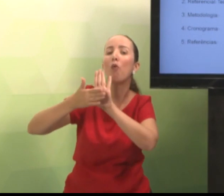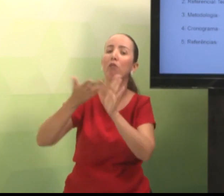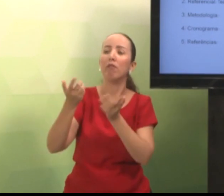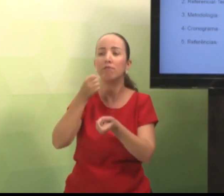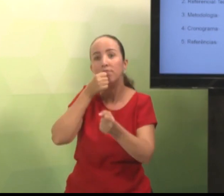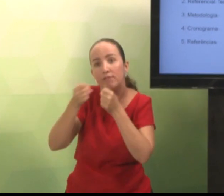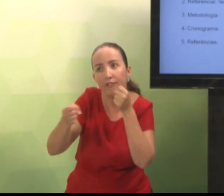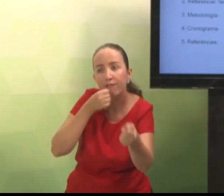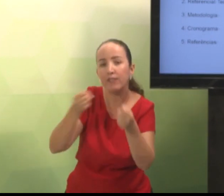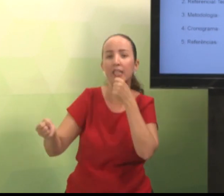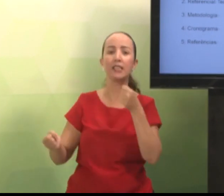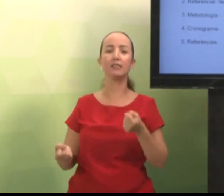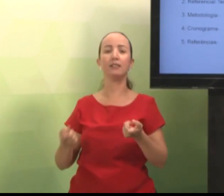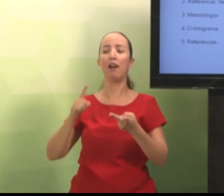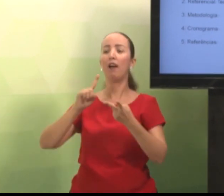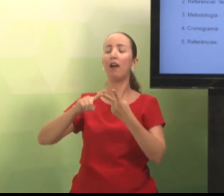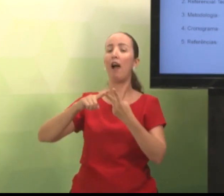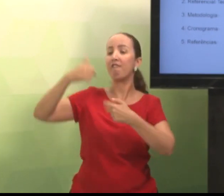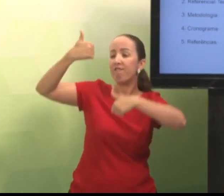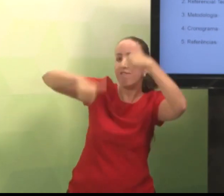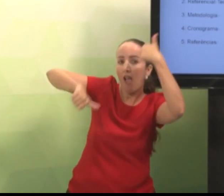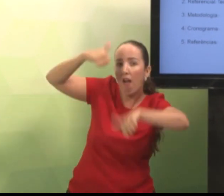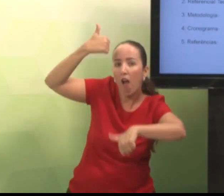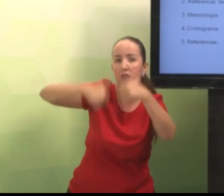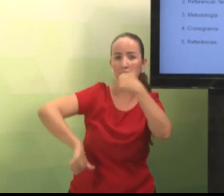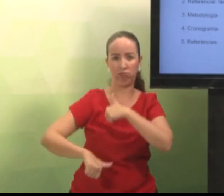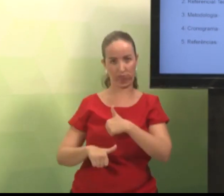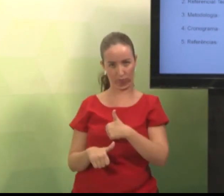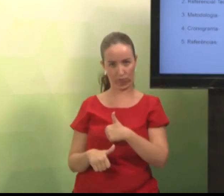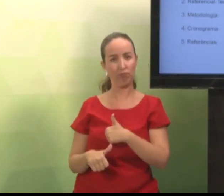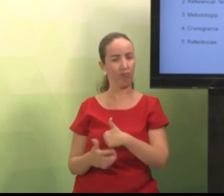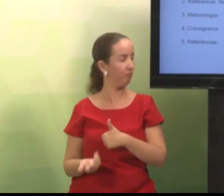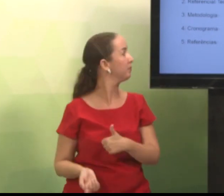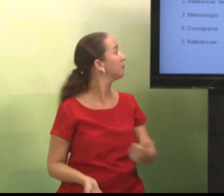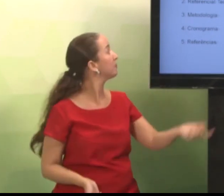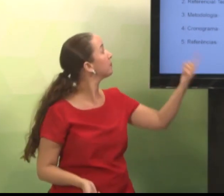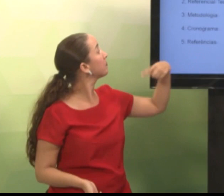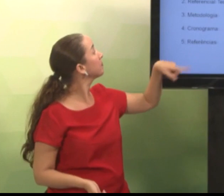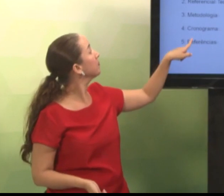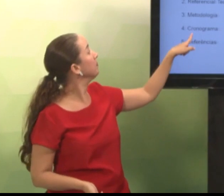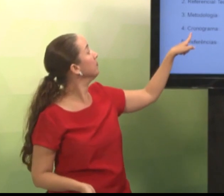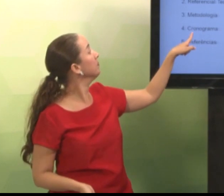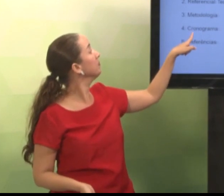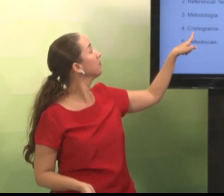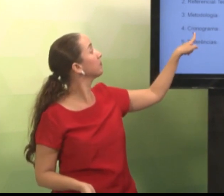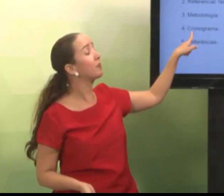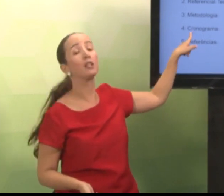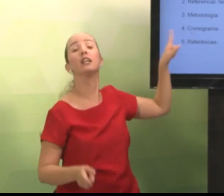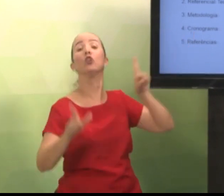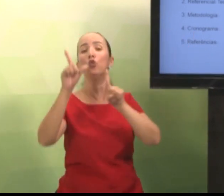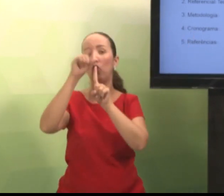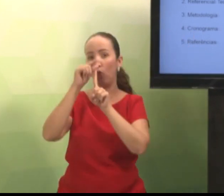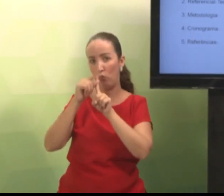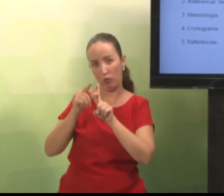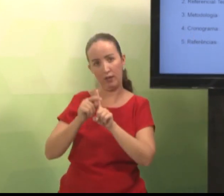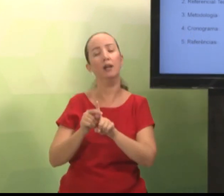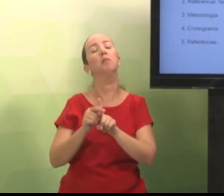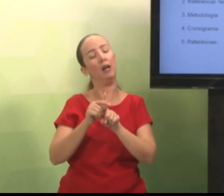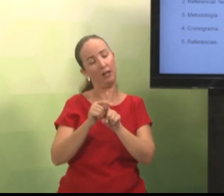Então, qual a sua proposta? Você vai desenvolver uma entrevista? Qual a forma será feita? Então,